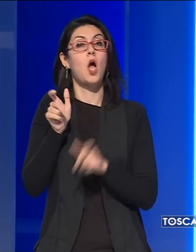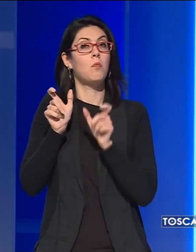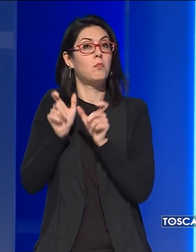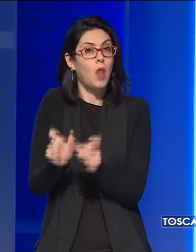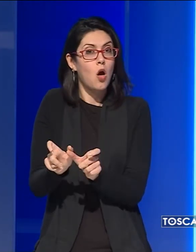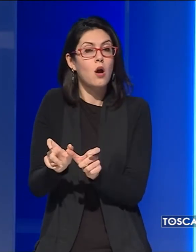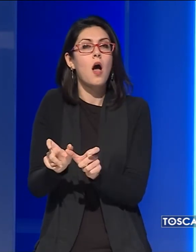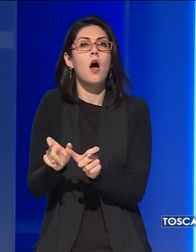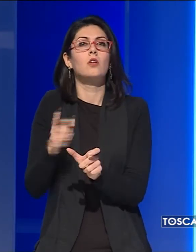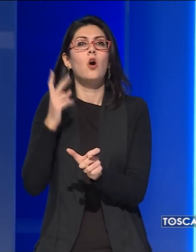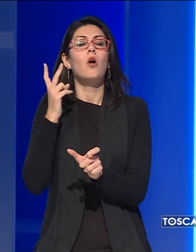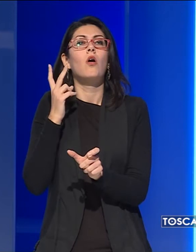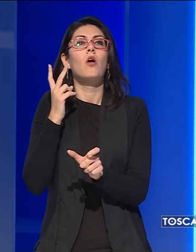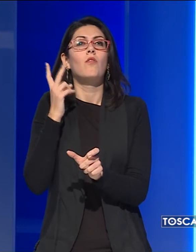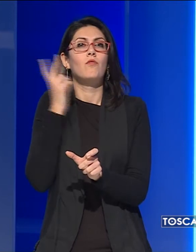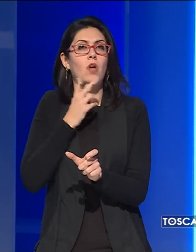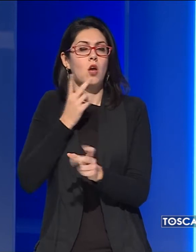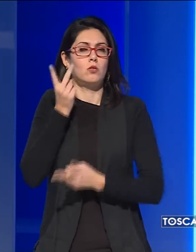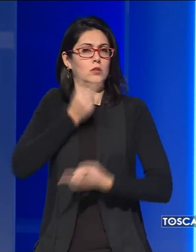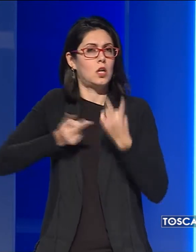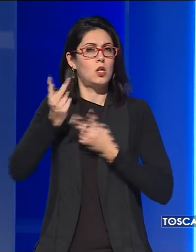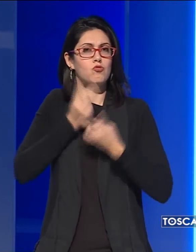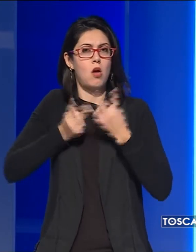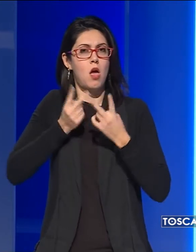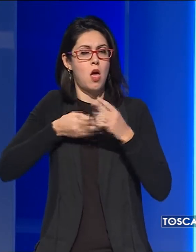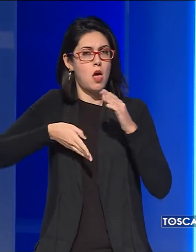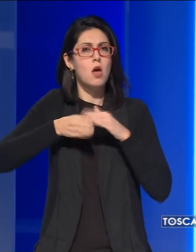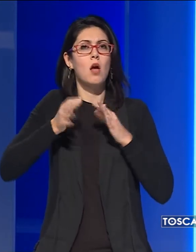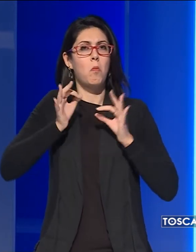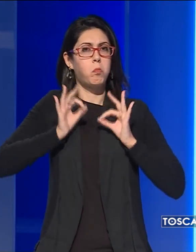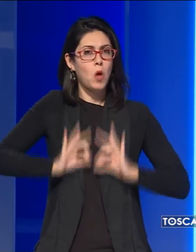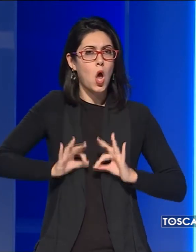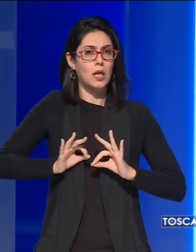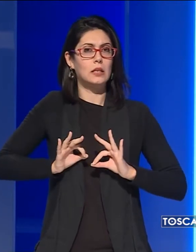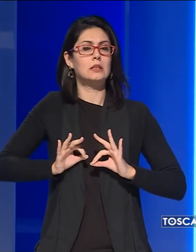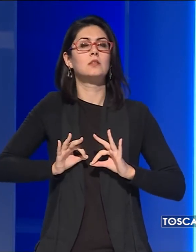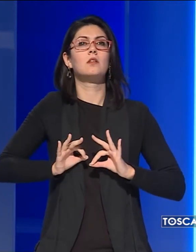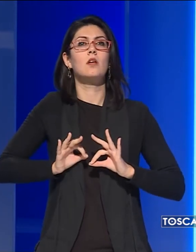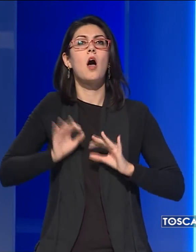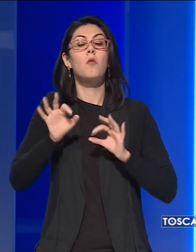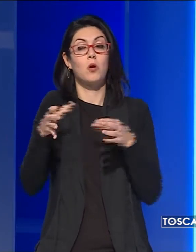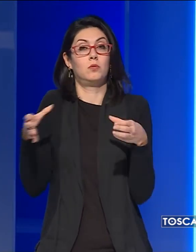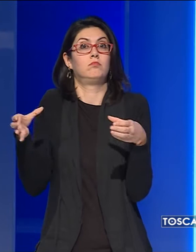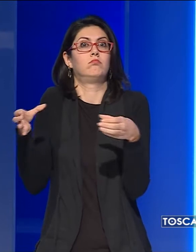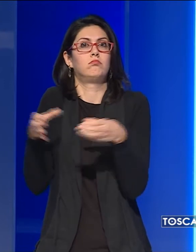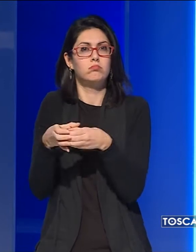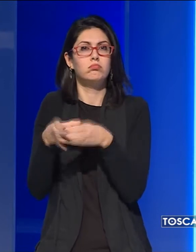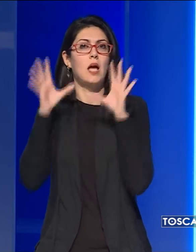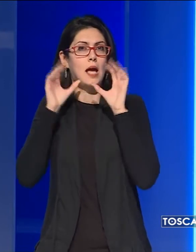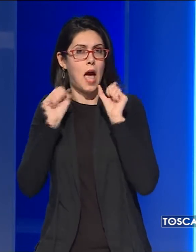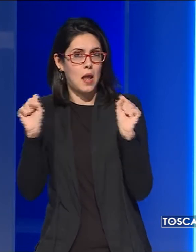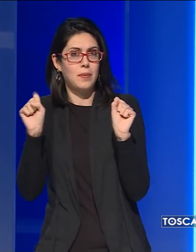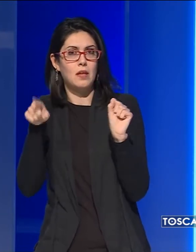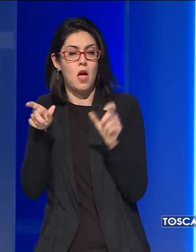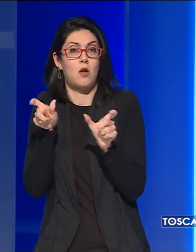una ricerca diramata dalla polizia che era intervenuta sul posto è stata una pattuglia dei carabinieri che lo ha